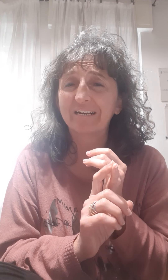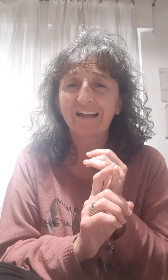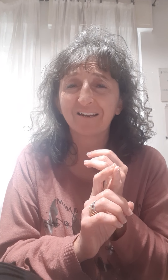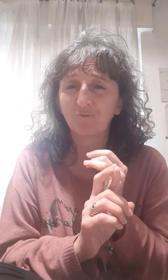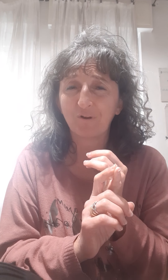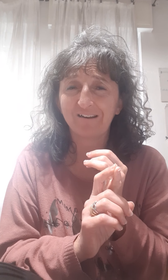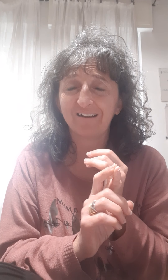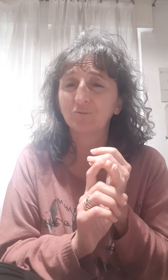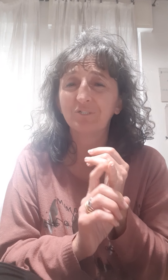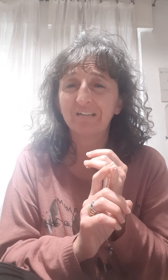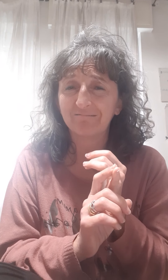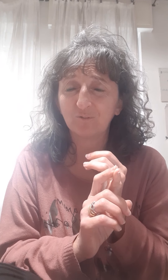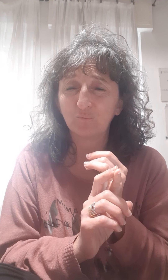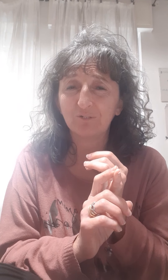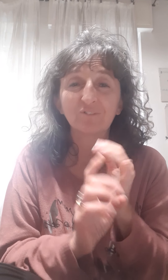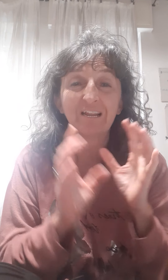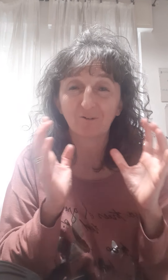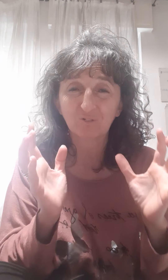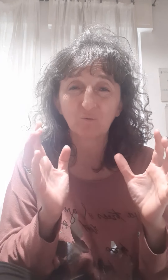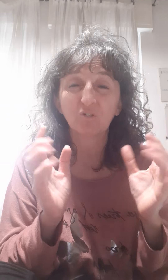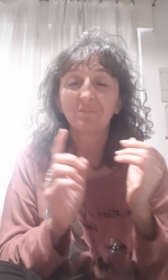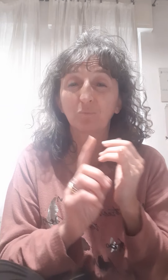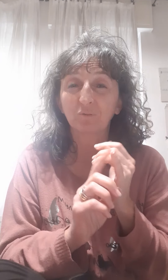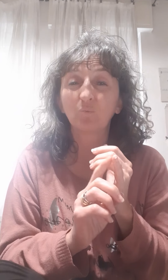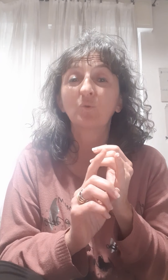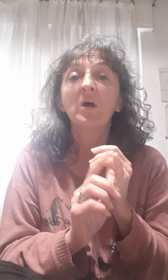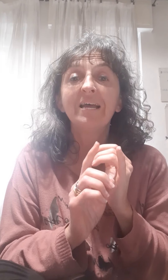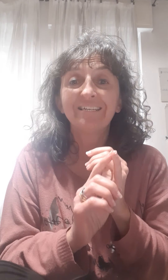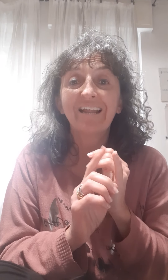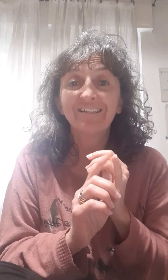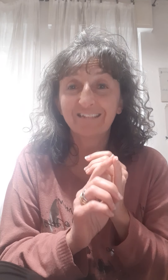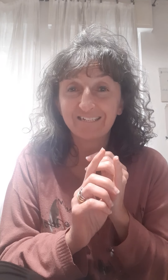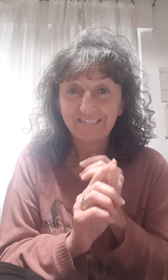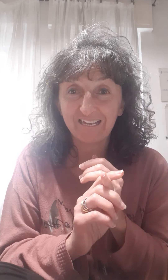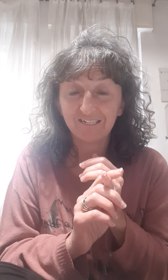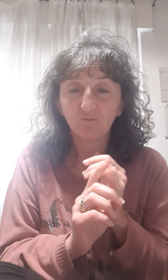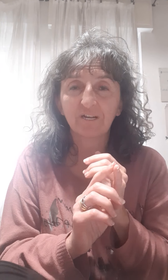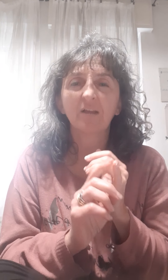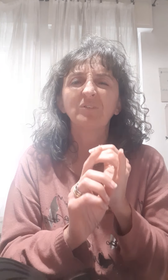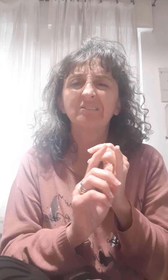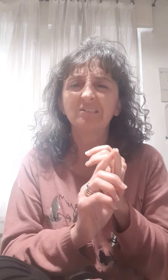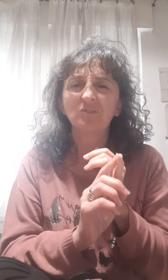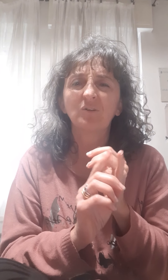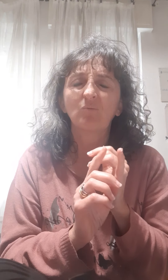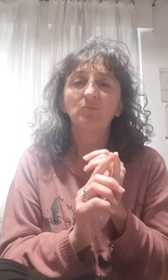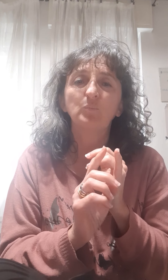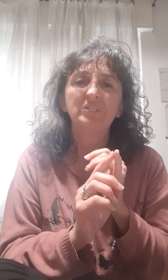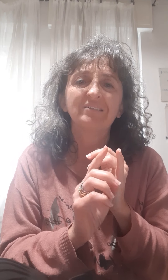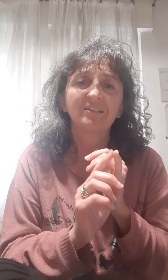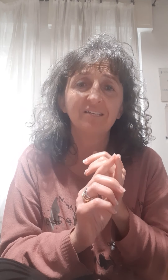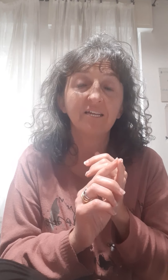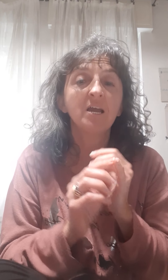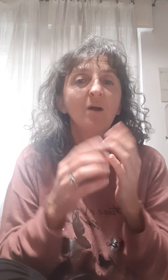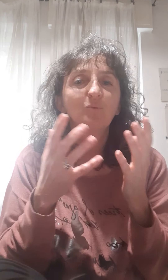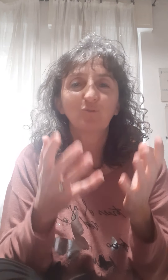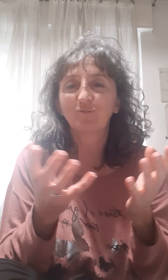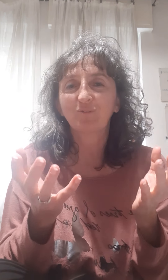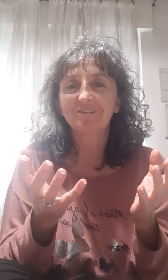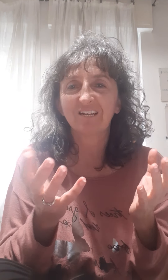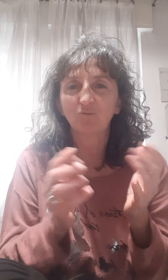albergare nella nostra cucina ma soprattutto nei taglieri, quindi attenzione a quando pulite i taglieri piuttosto utilizzate